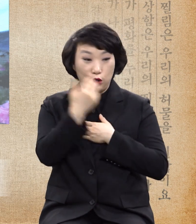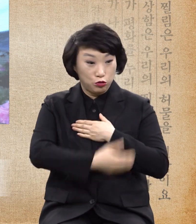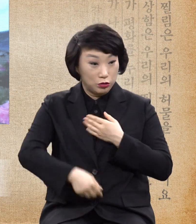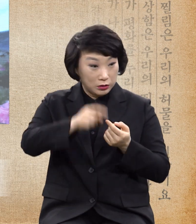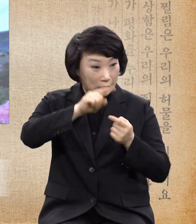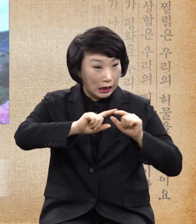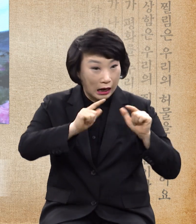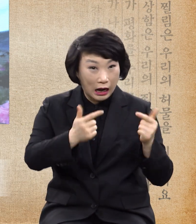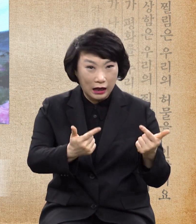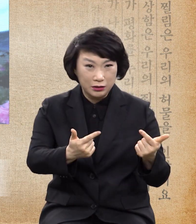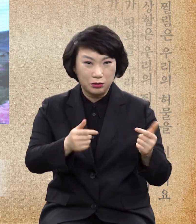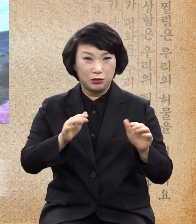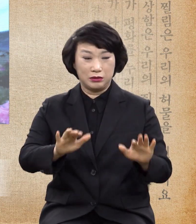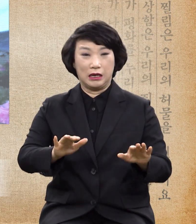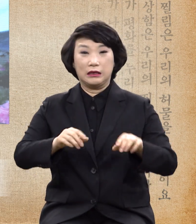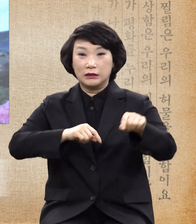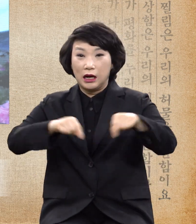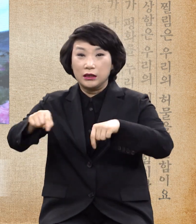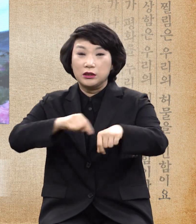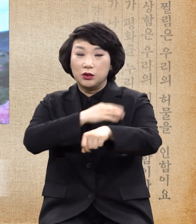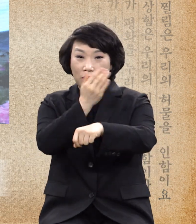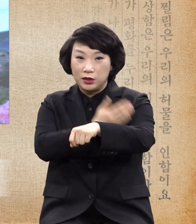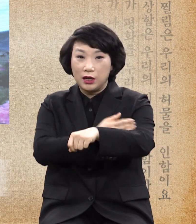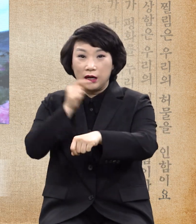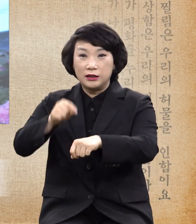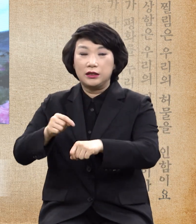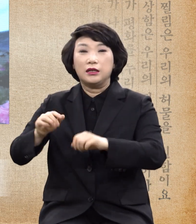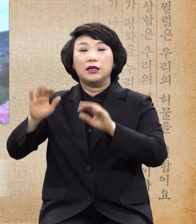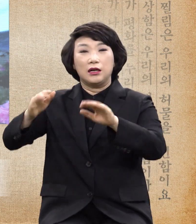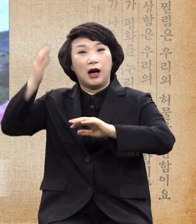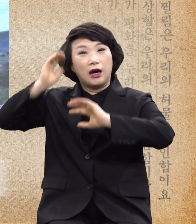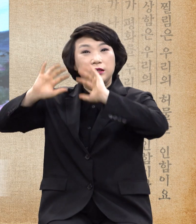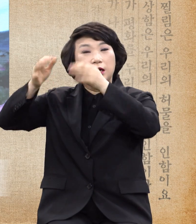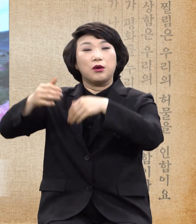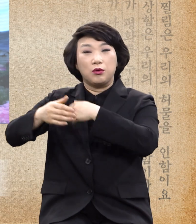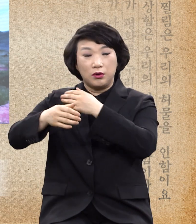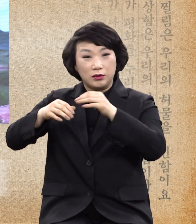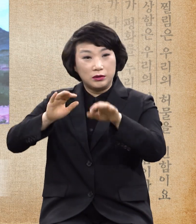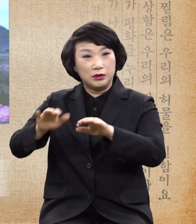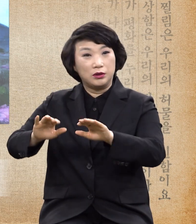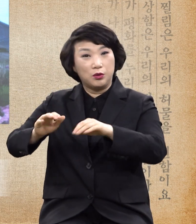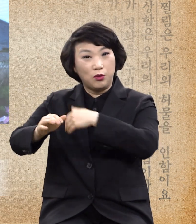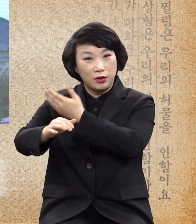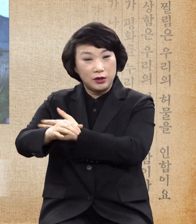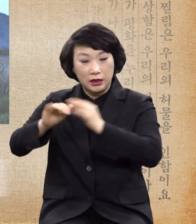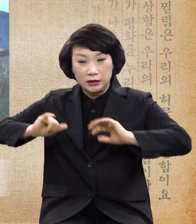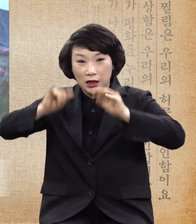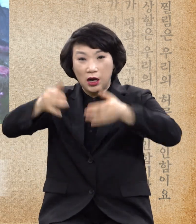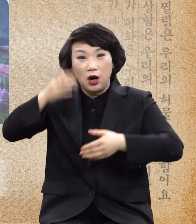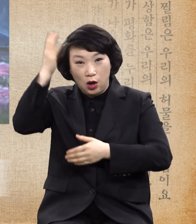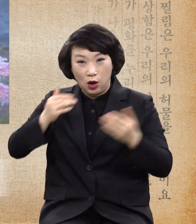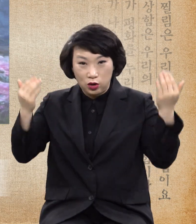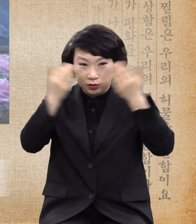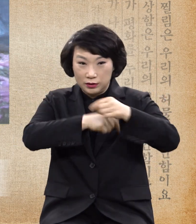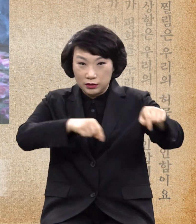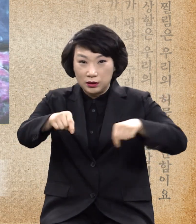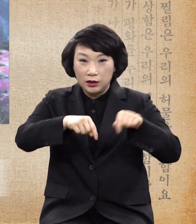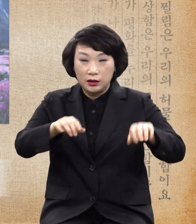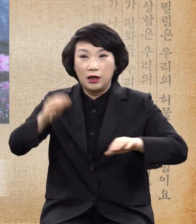대한 것이 아니오 공중의 정사와 권세와 이 세상 어둠의 주관자들과 하늘에